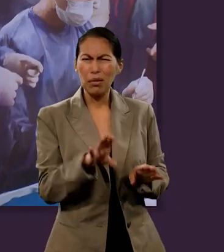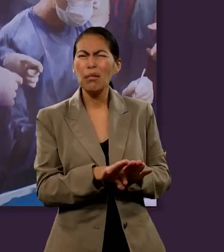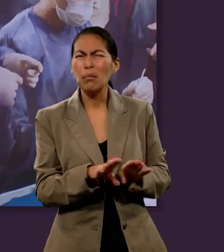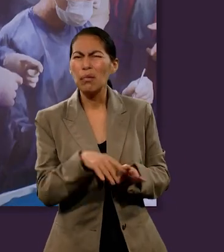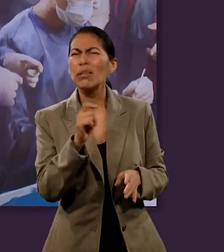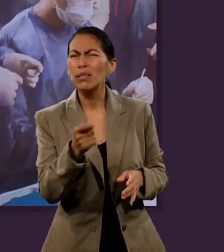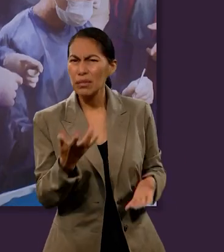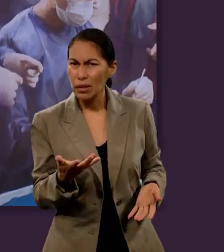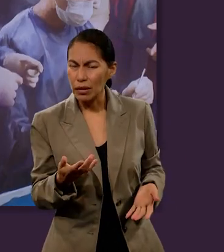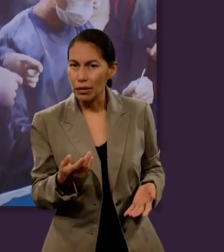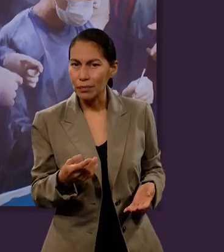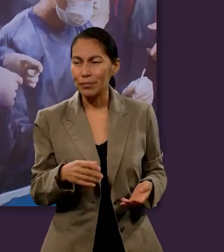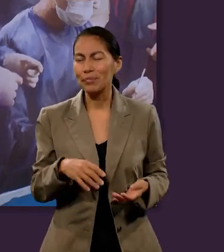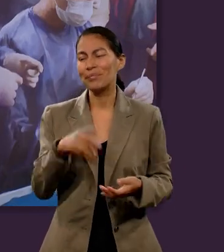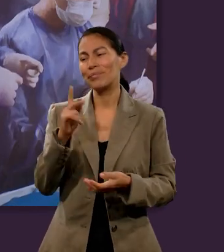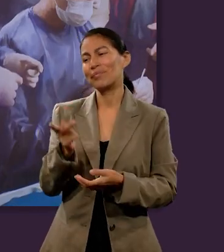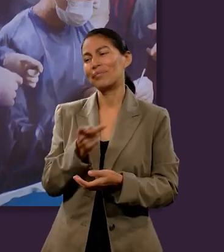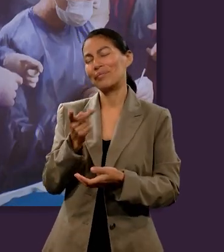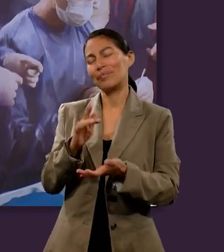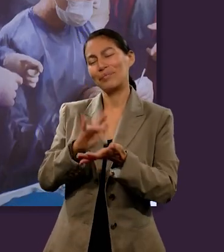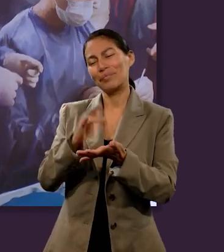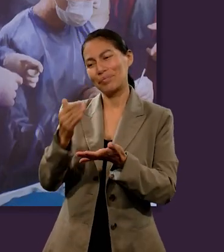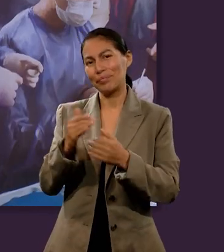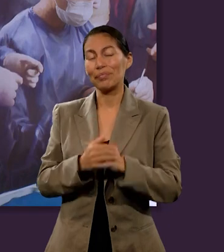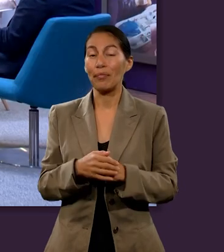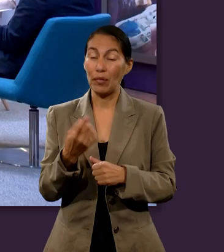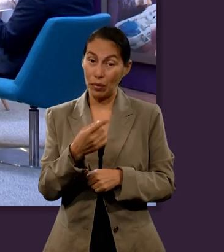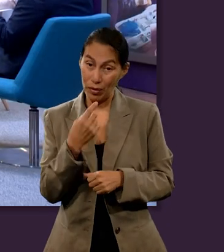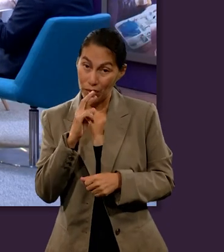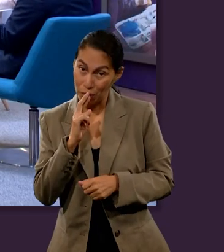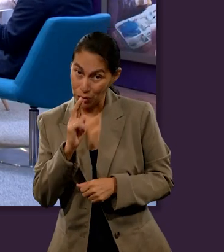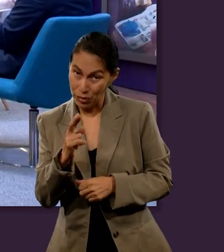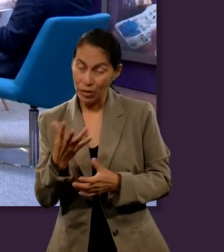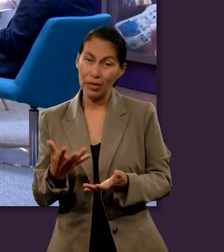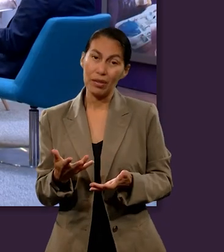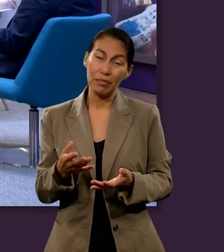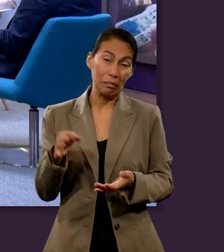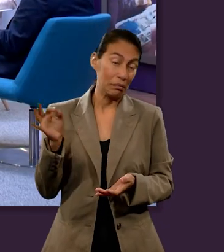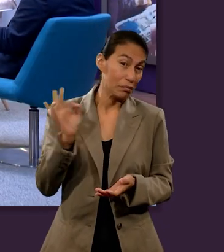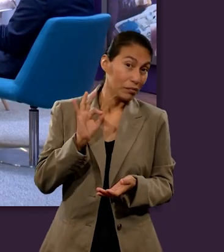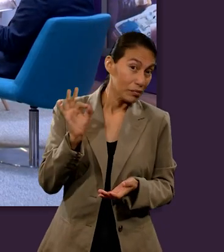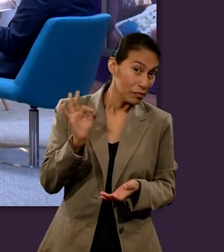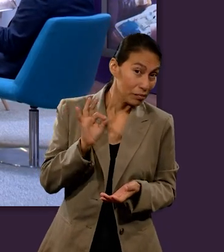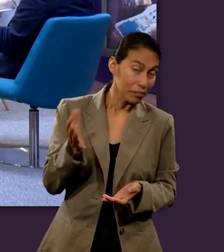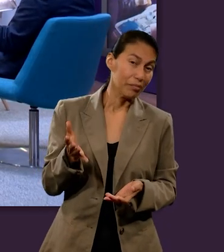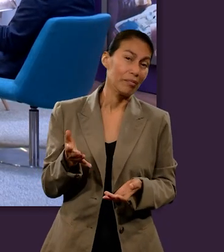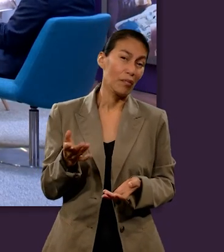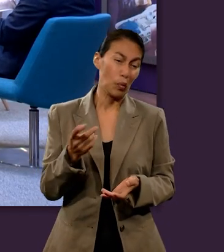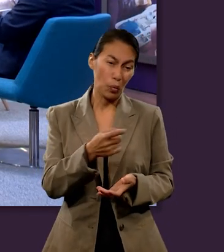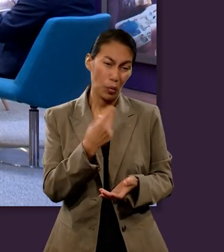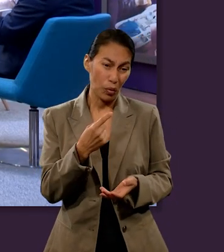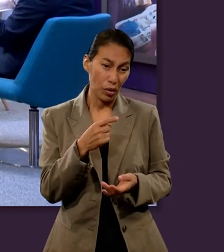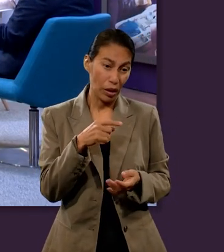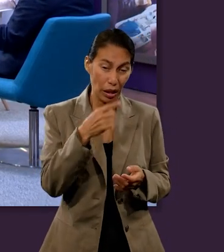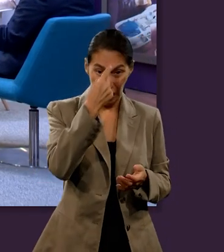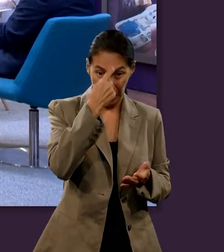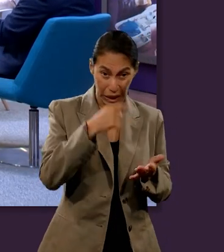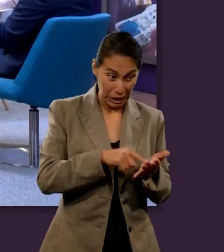buena noticia para nosotros? Gracias por tu pregunta. Para responderla, quizás que debemos partir de esas